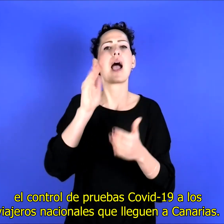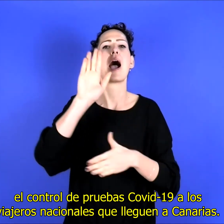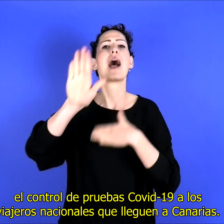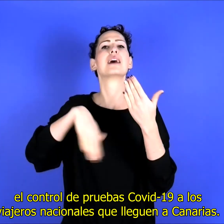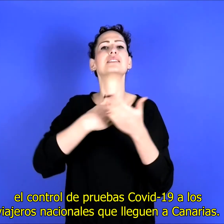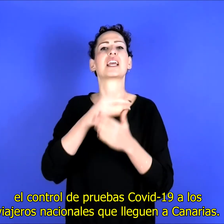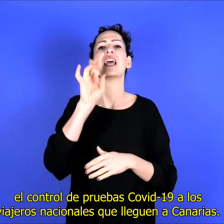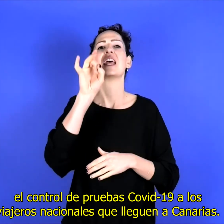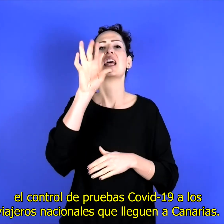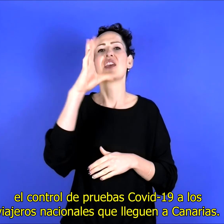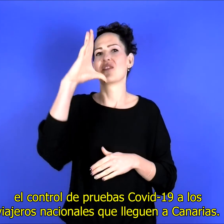lleguen a Canarias.